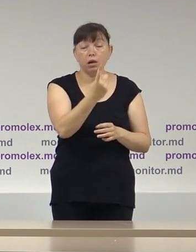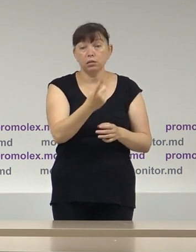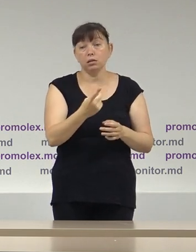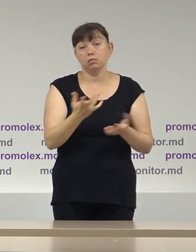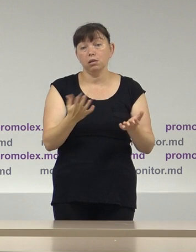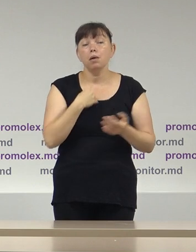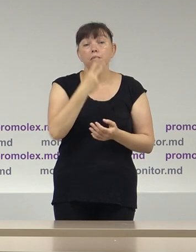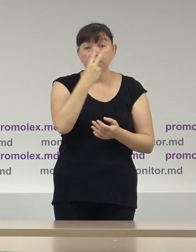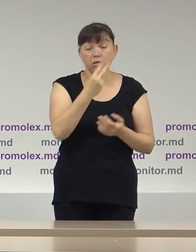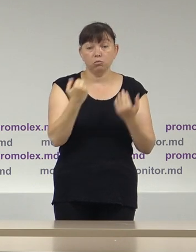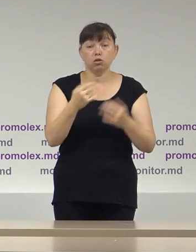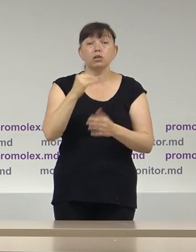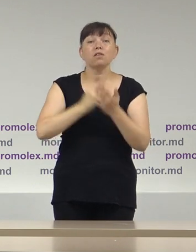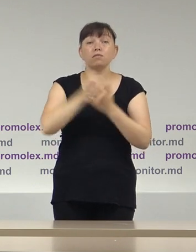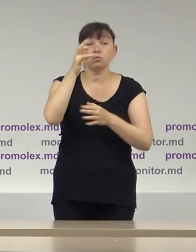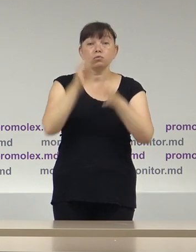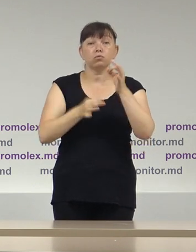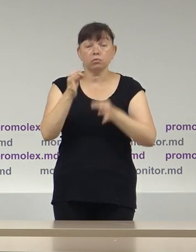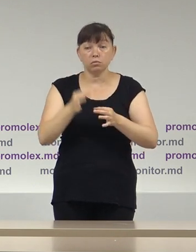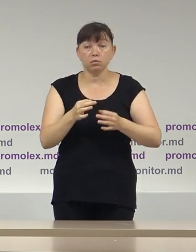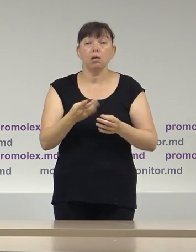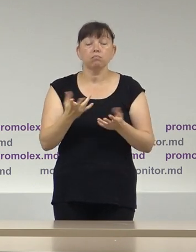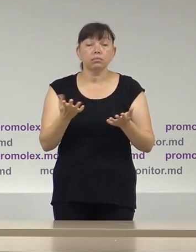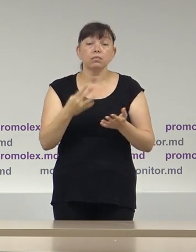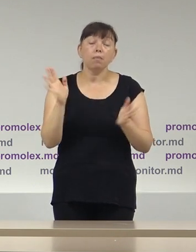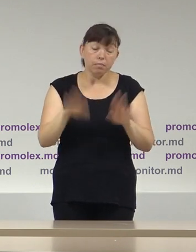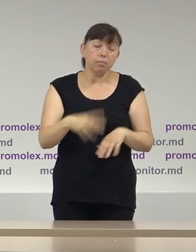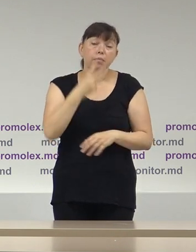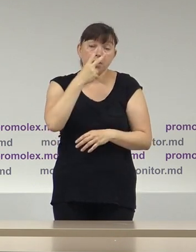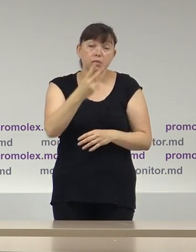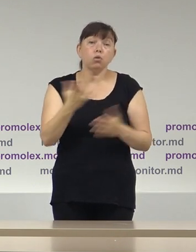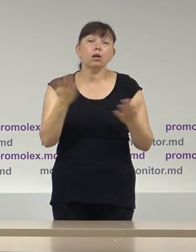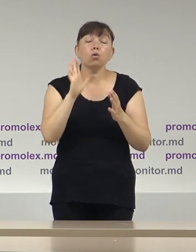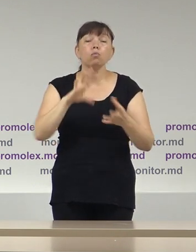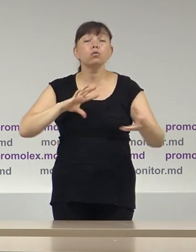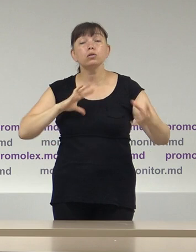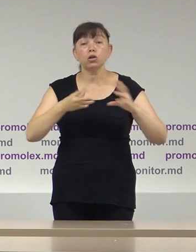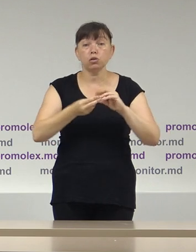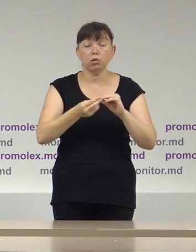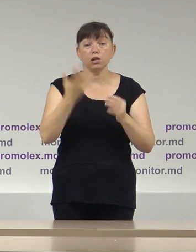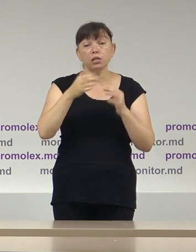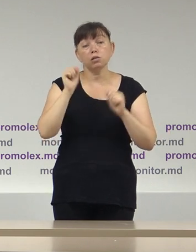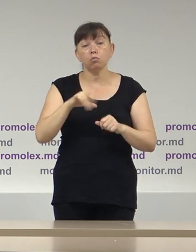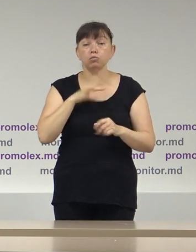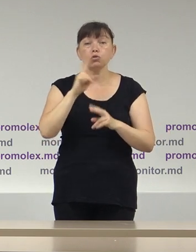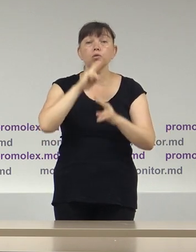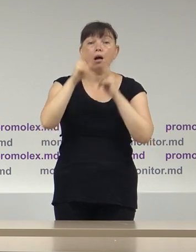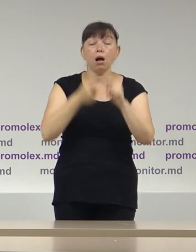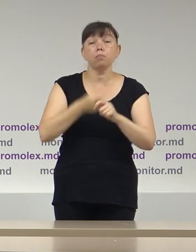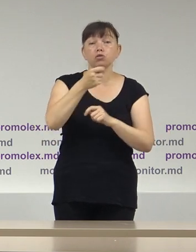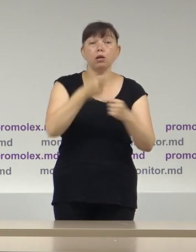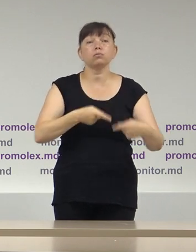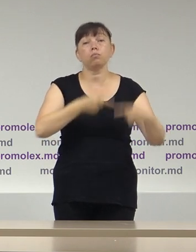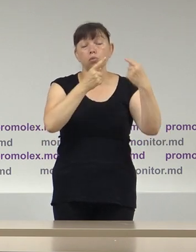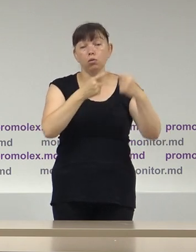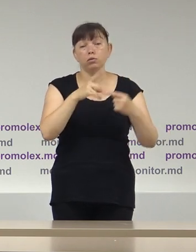Iată, acum vedem decizia curții de apel. Rămâne să vedem care va fi decizie finală, dacă va fi contestată această decizie la Curtea